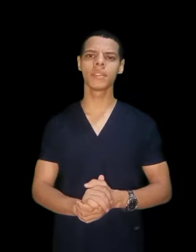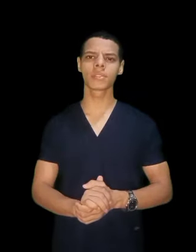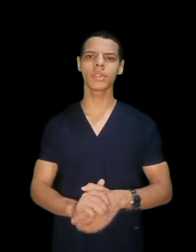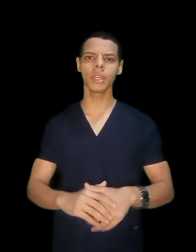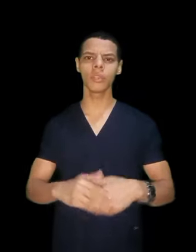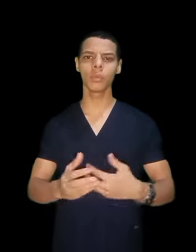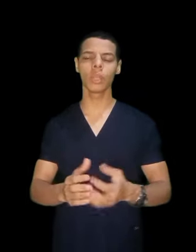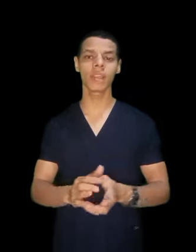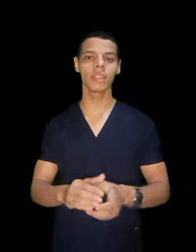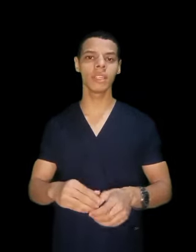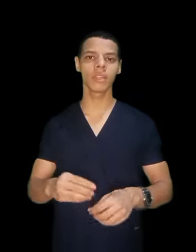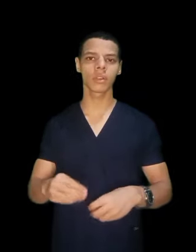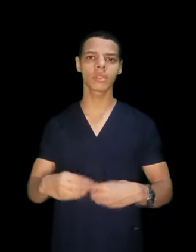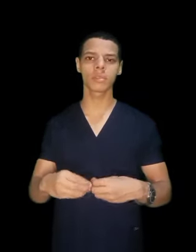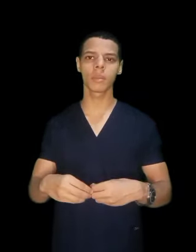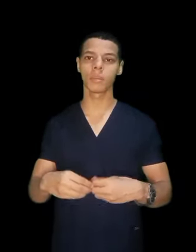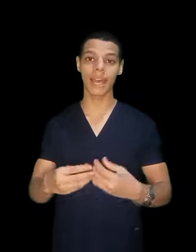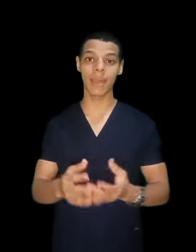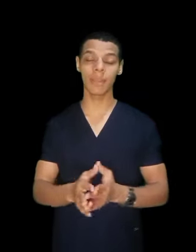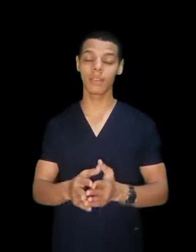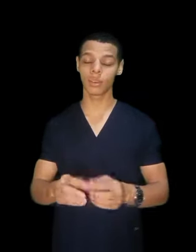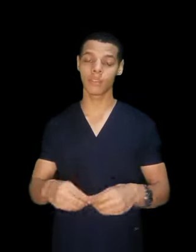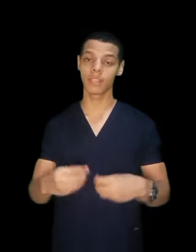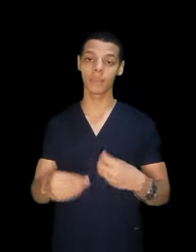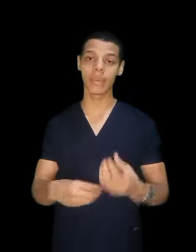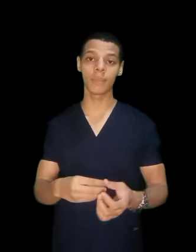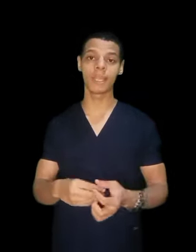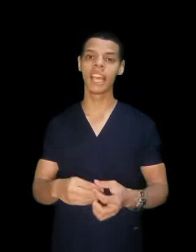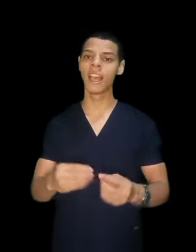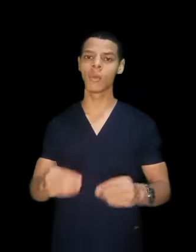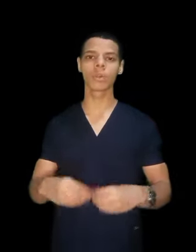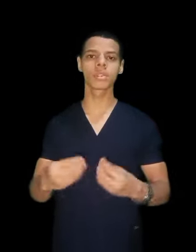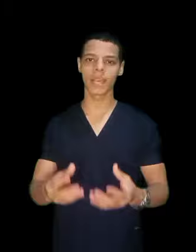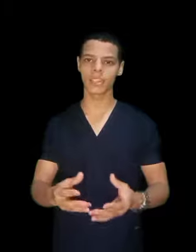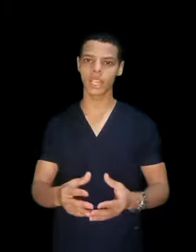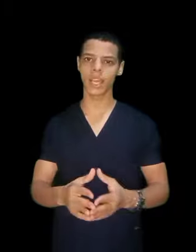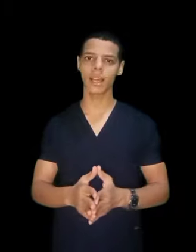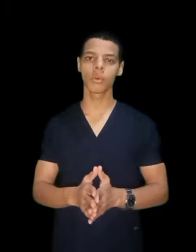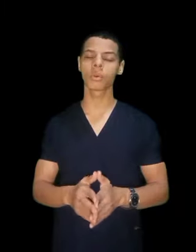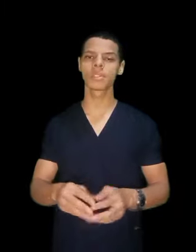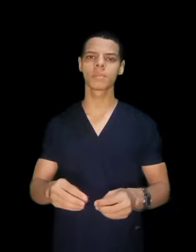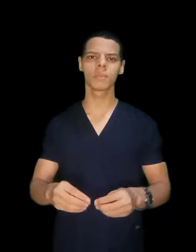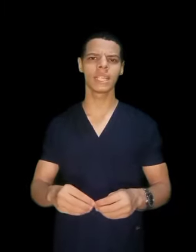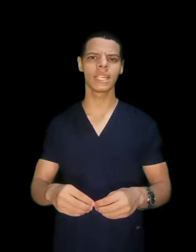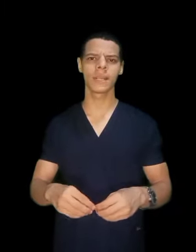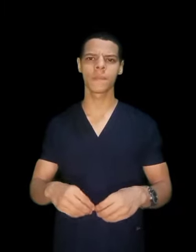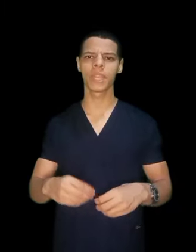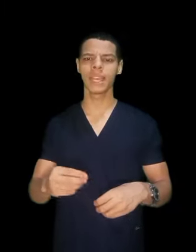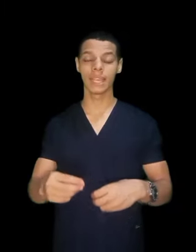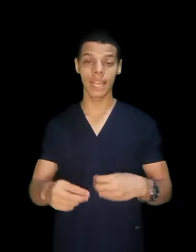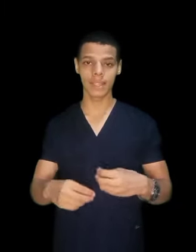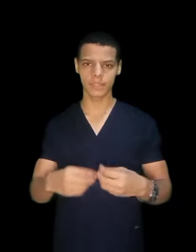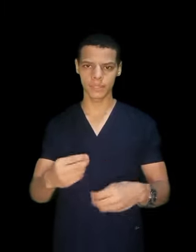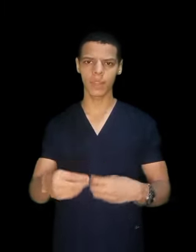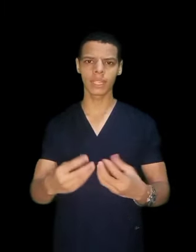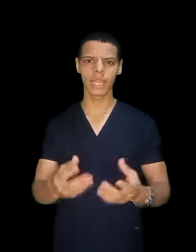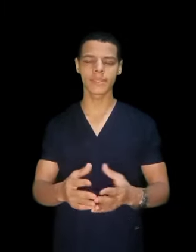فني صحي ويقولك فيه قسم معامل اللي هو فني معامل وقسم أشعة وقسم صناعة في